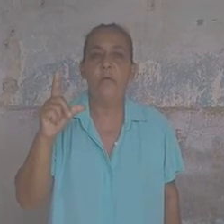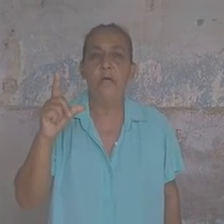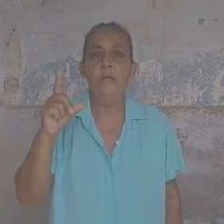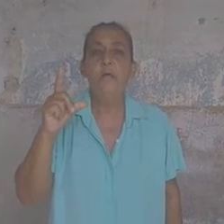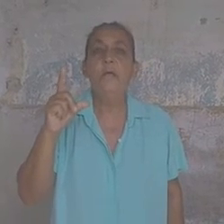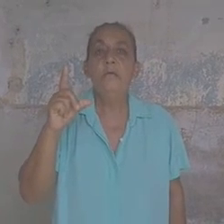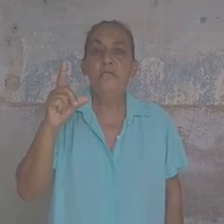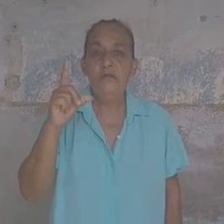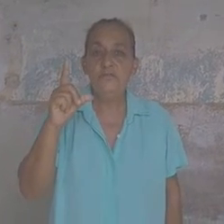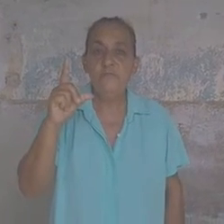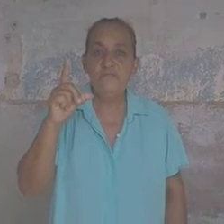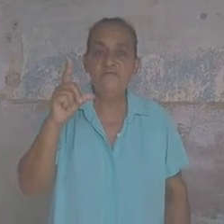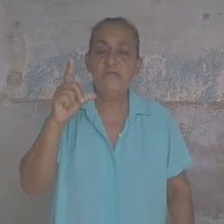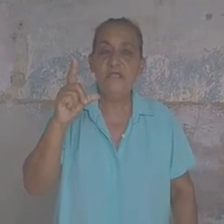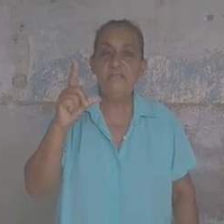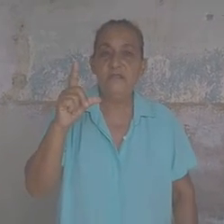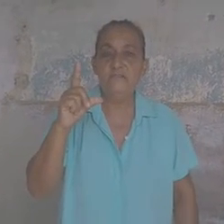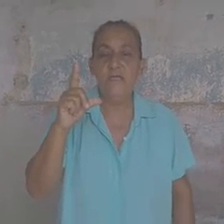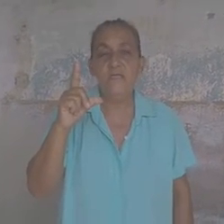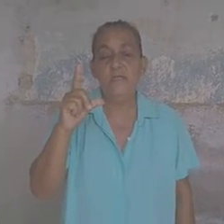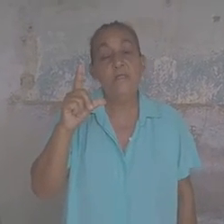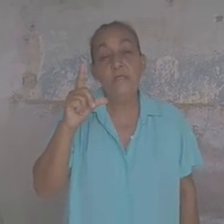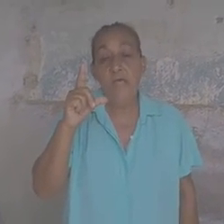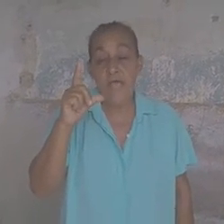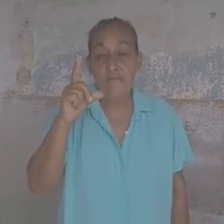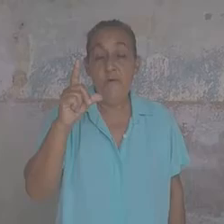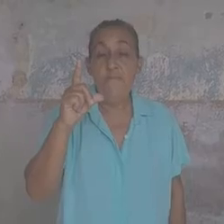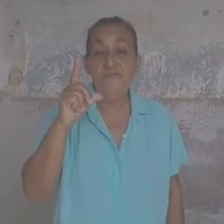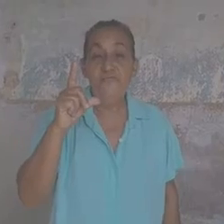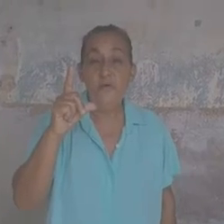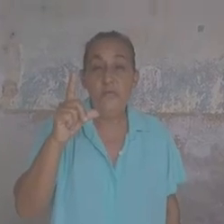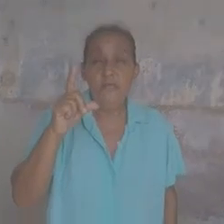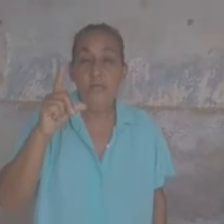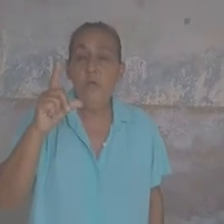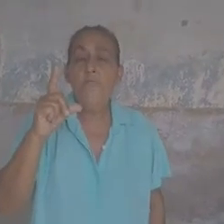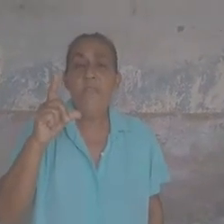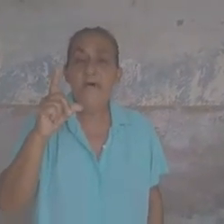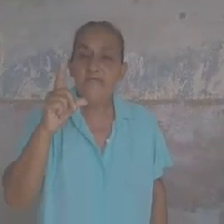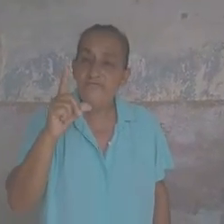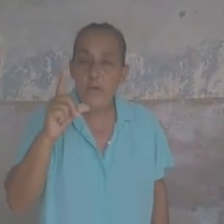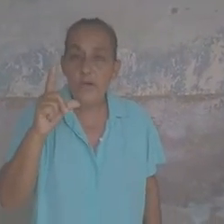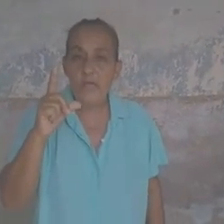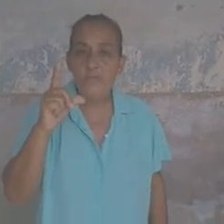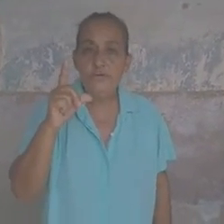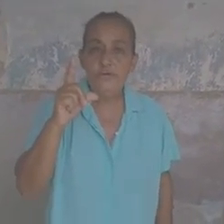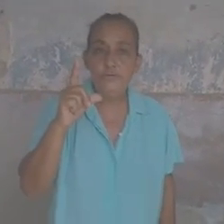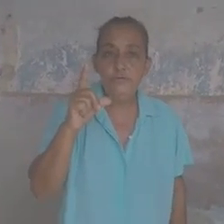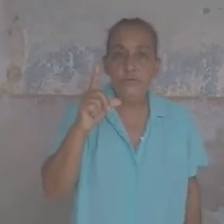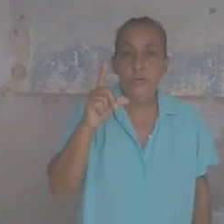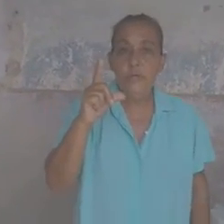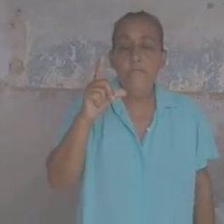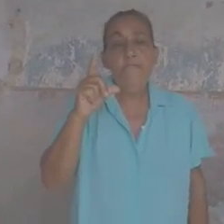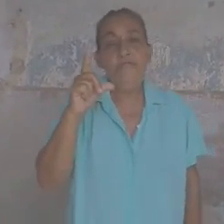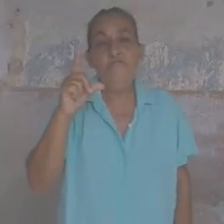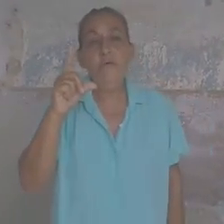Quiero también decir que entre esas, habemos personas, madres solas con niños, personas